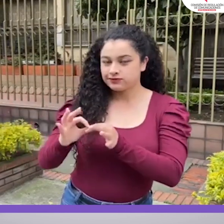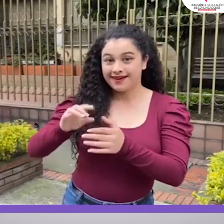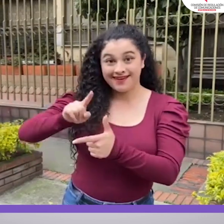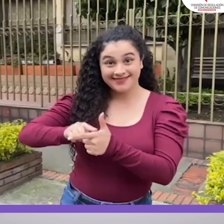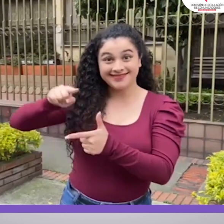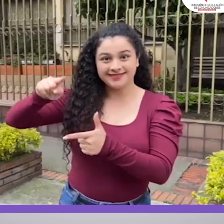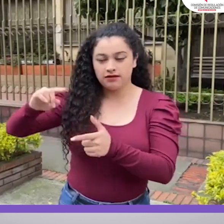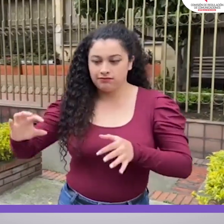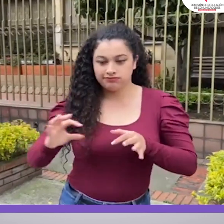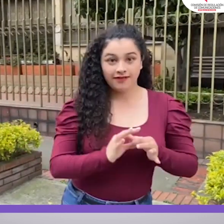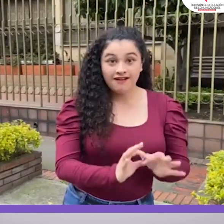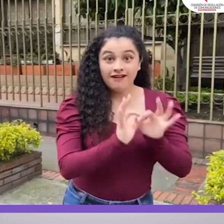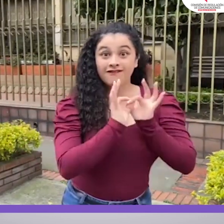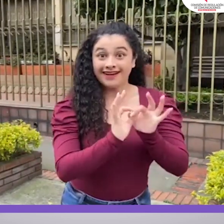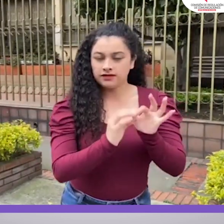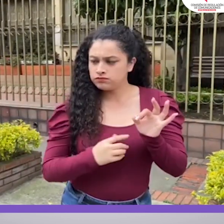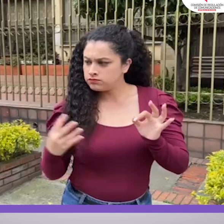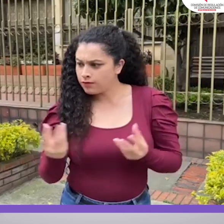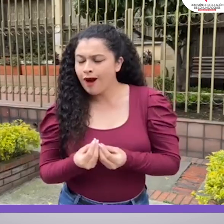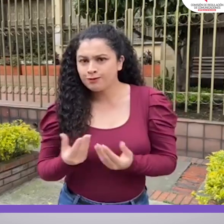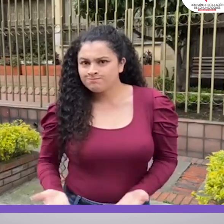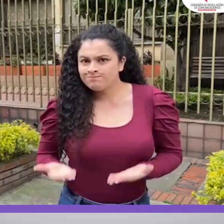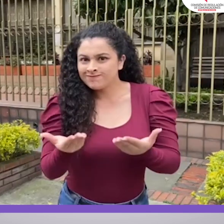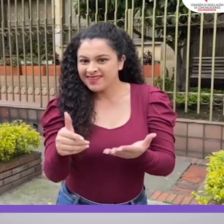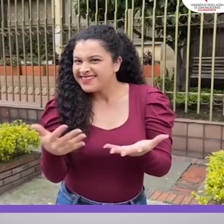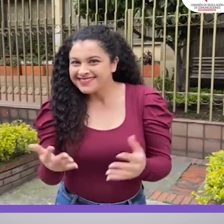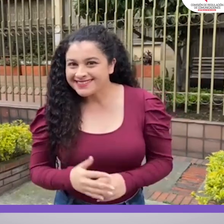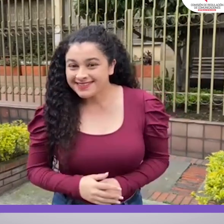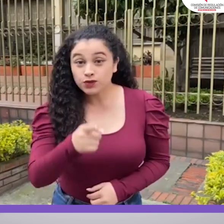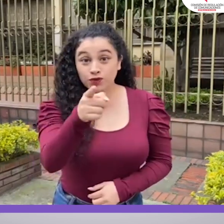Econometría y FENASCOL quiere conocer tu opinión en relación